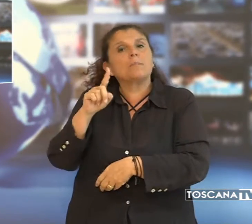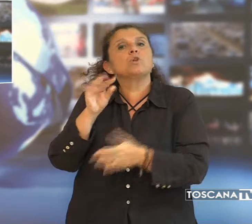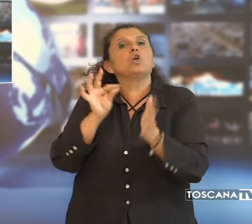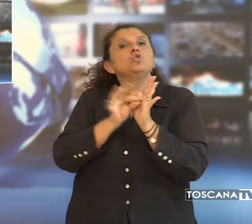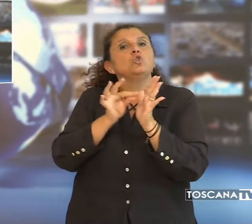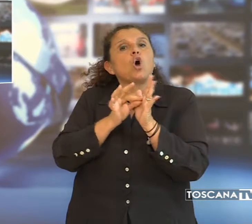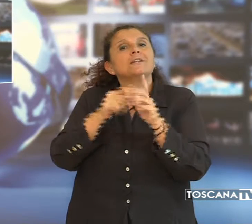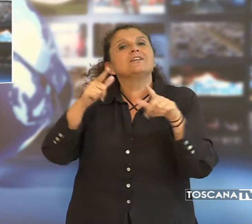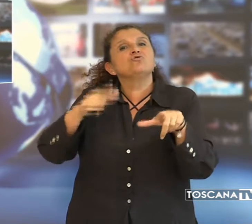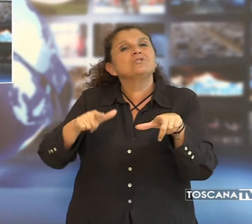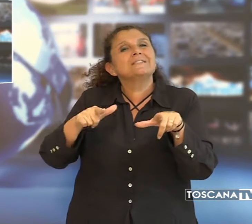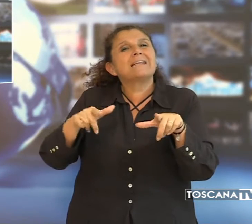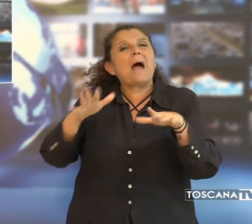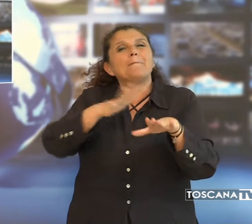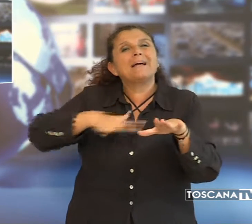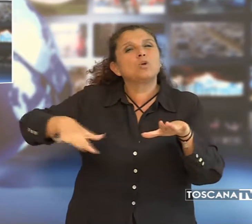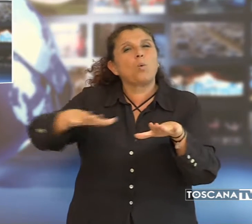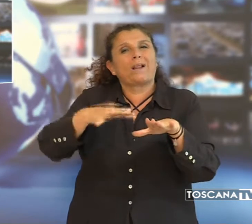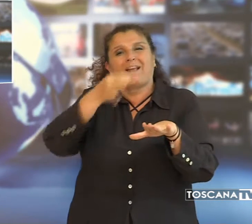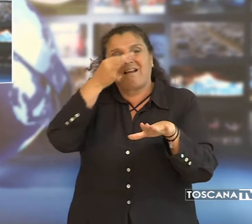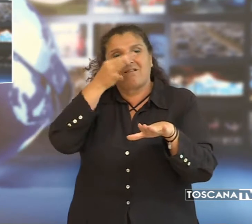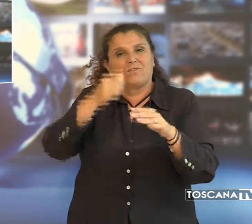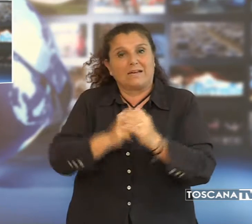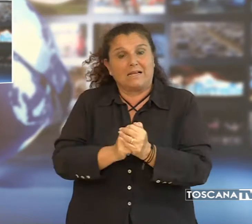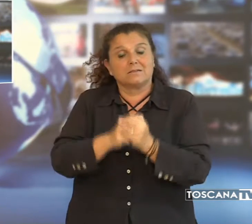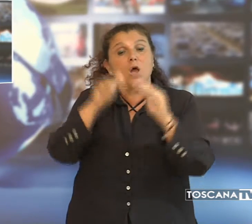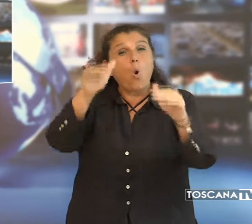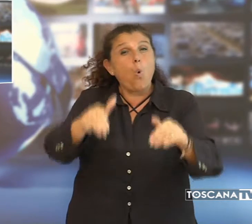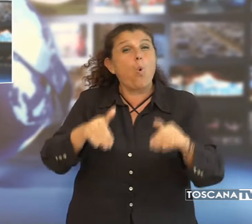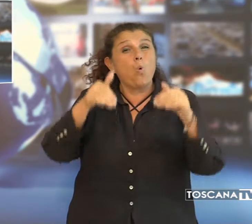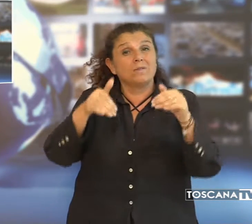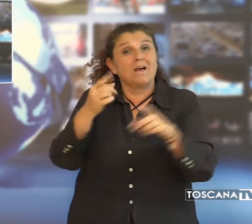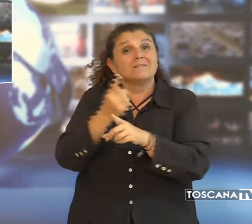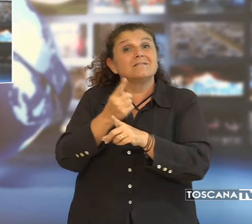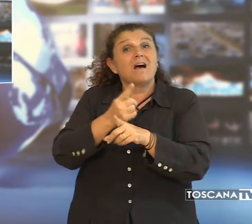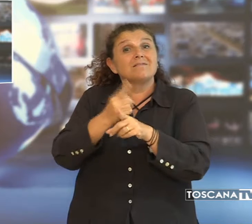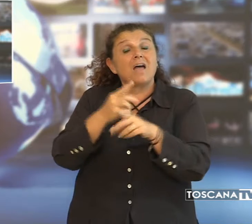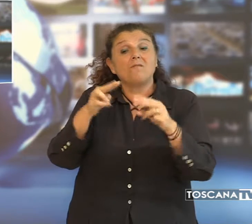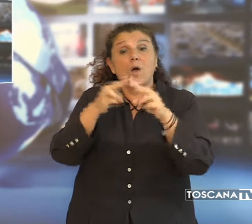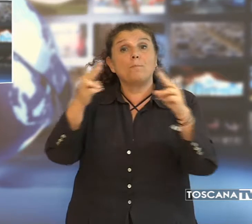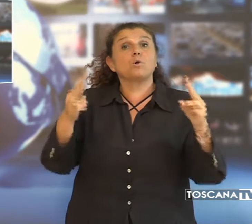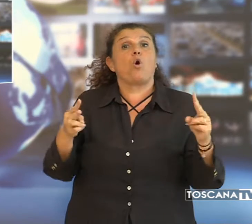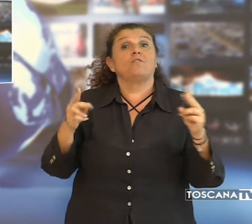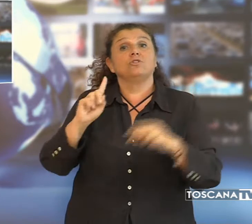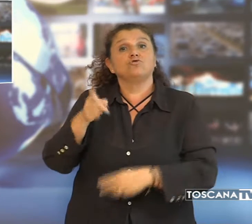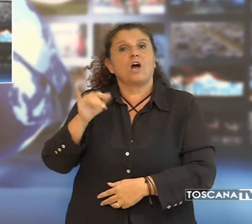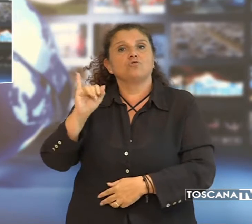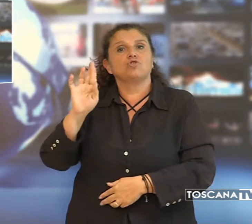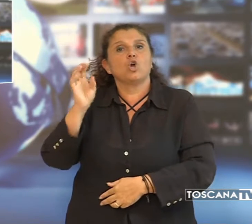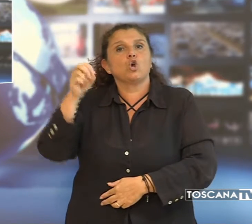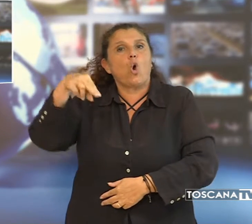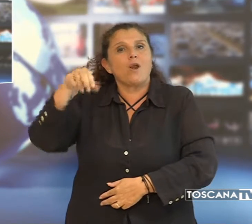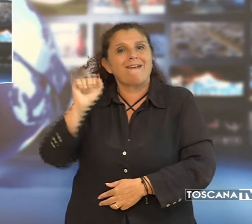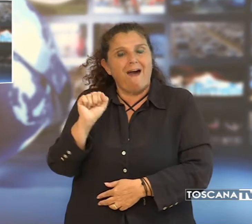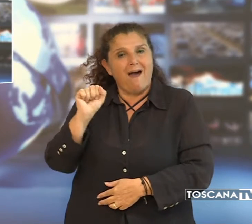dalla città metropolitana di Firenze. L'udienza si terrà nella provincia di Girona. Si